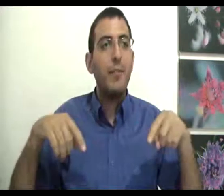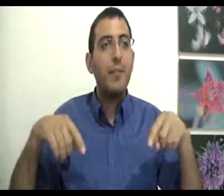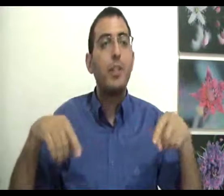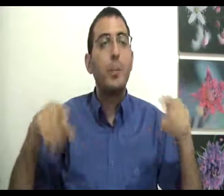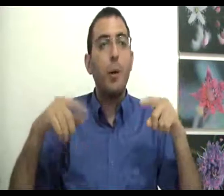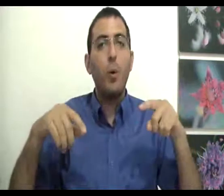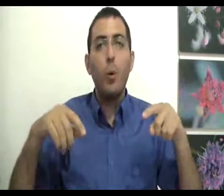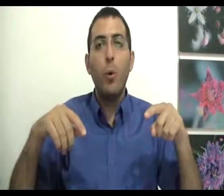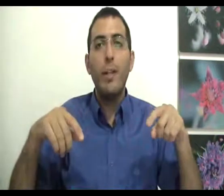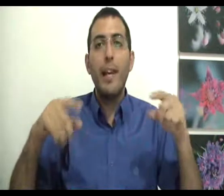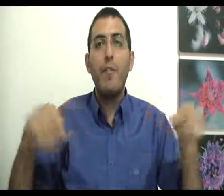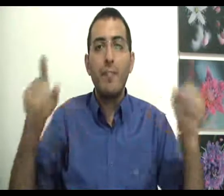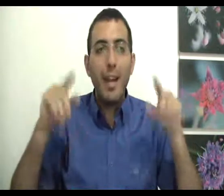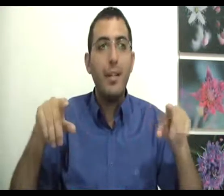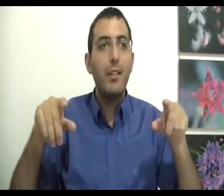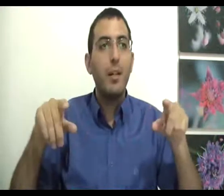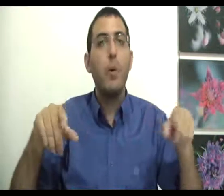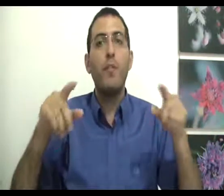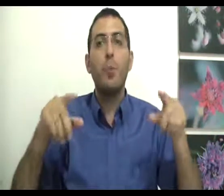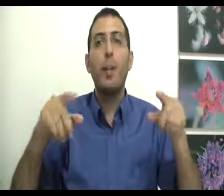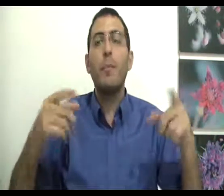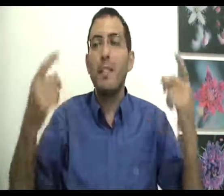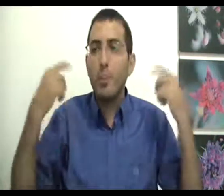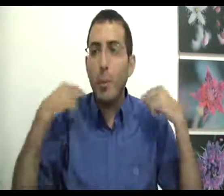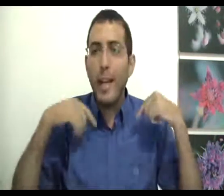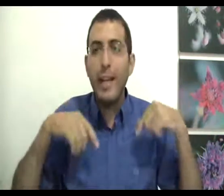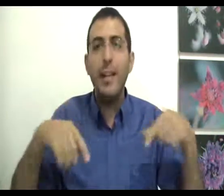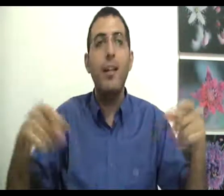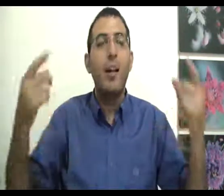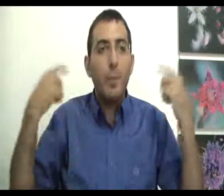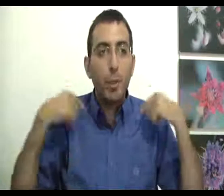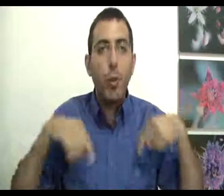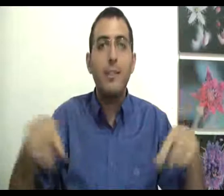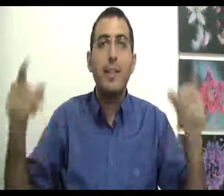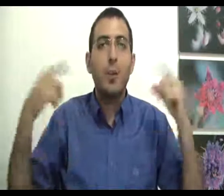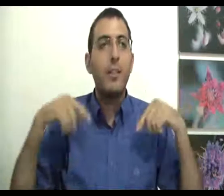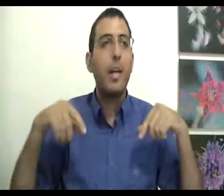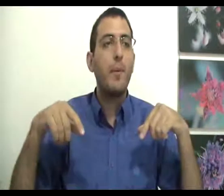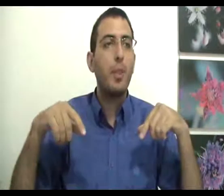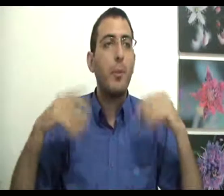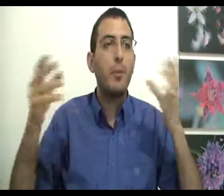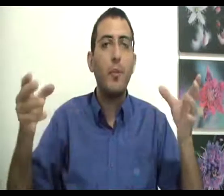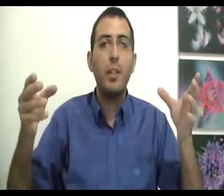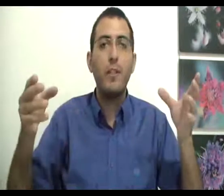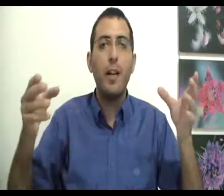שבו הוא יהיה וטרן באופן מוחלט במצב שבו הוא יחיל בתוכו את סך כל הדברים האפשריים בסופו של דבר